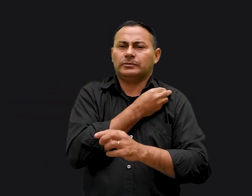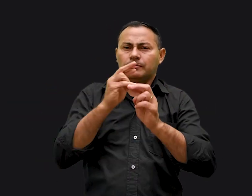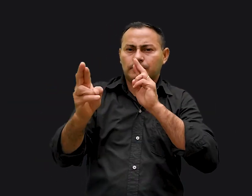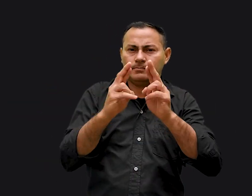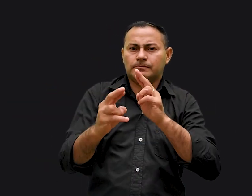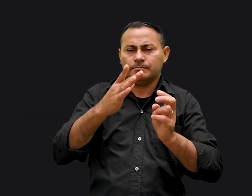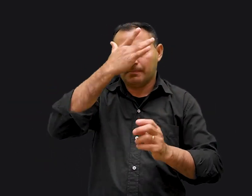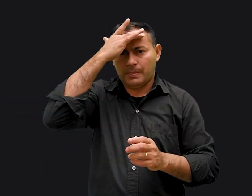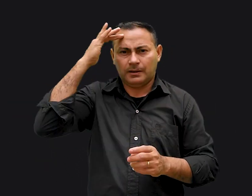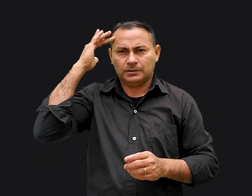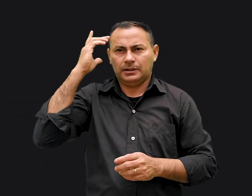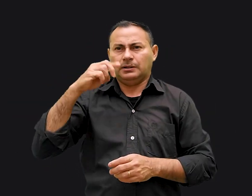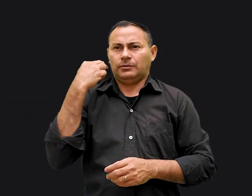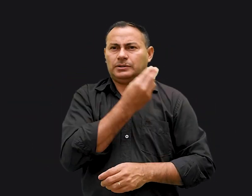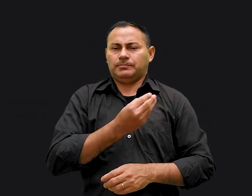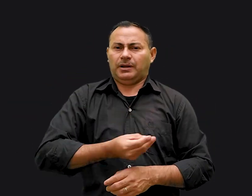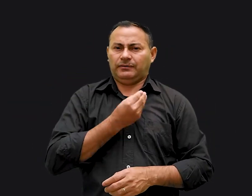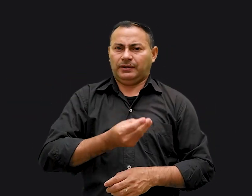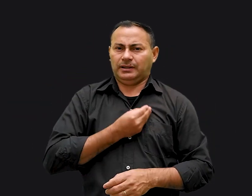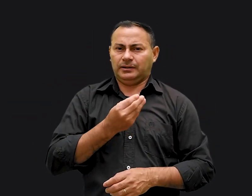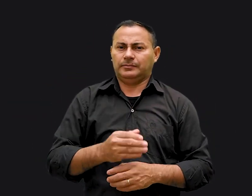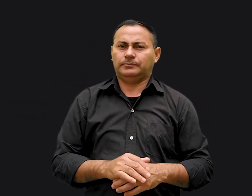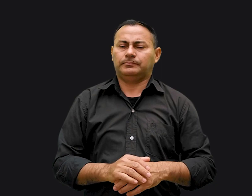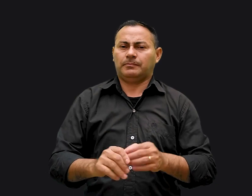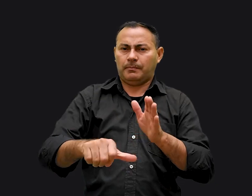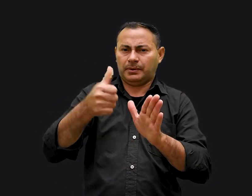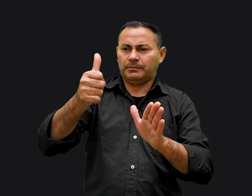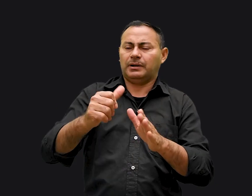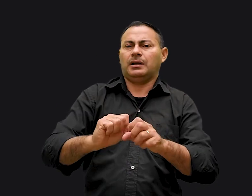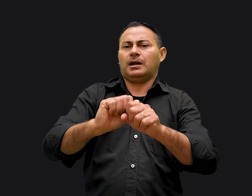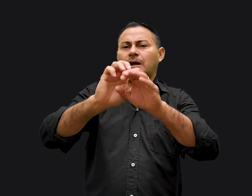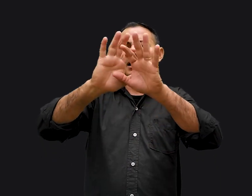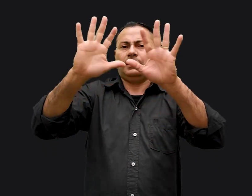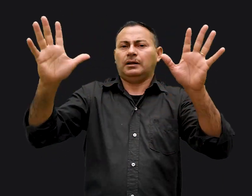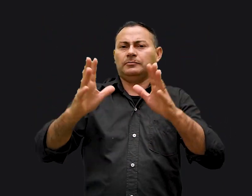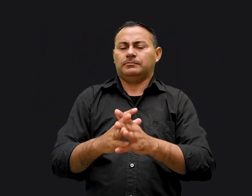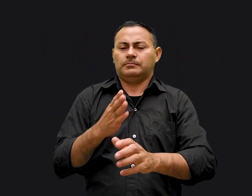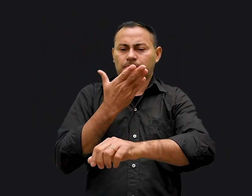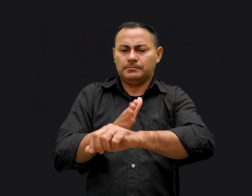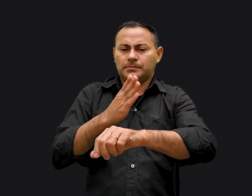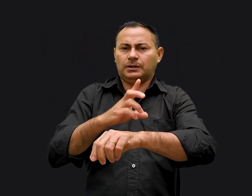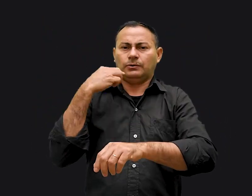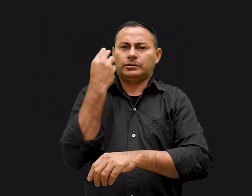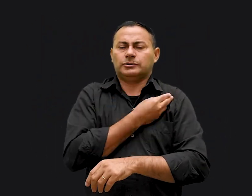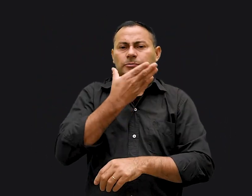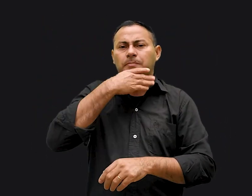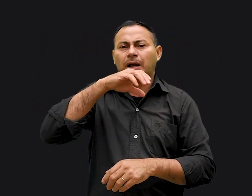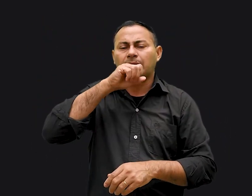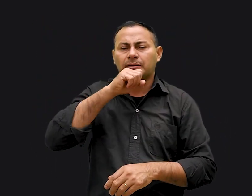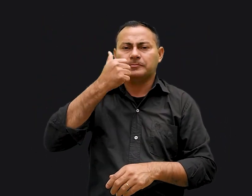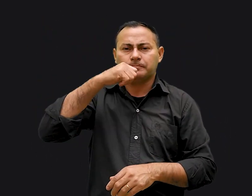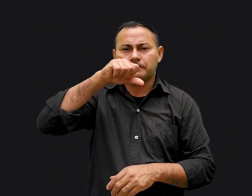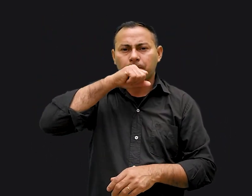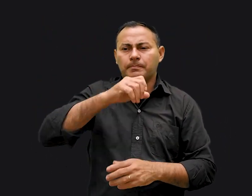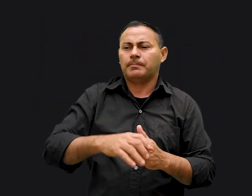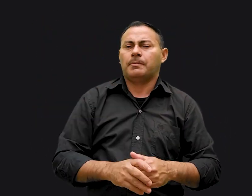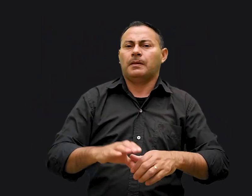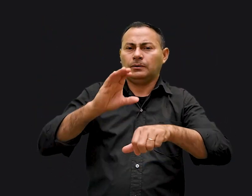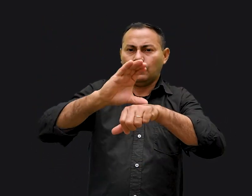relacionamento com as pessoas em nossa vida. O primeiro, é claro, se aplica aos nossos pais. No curso